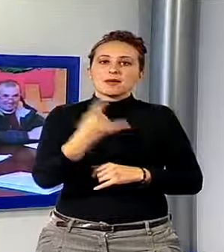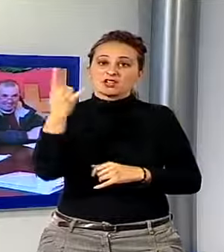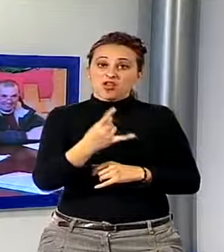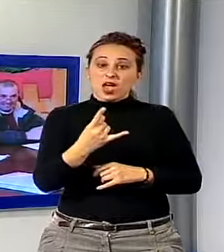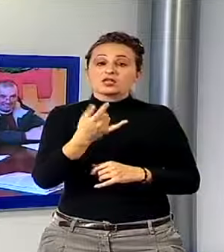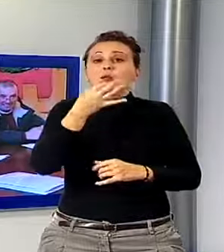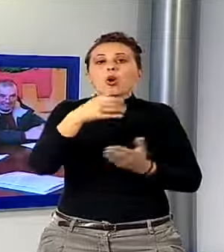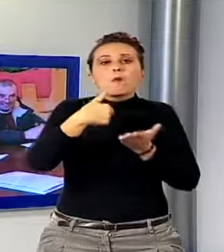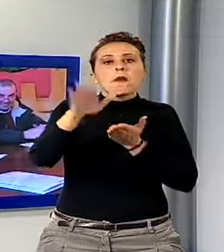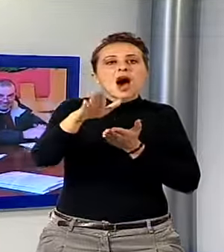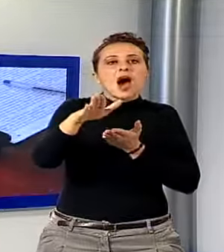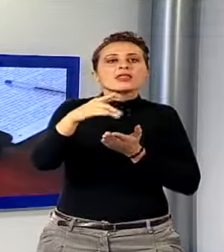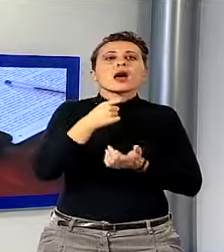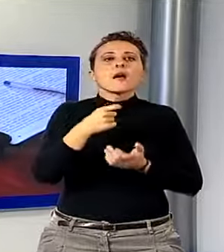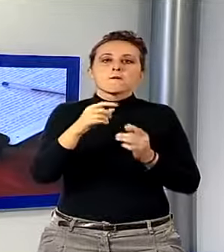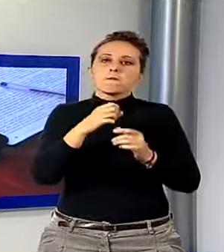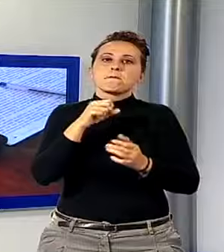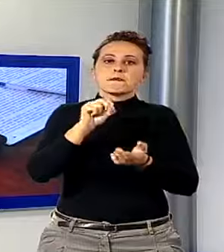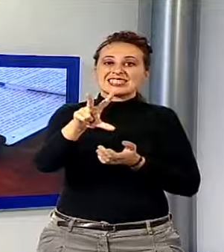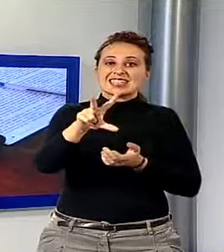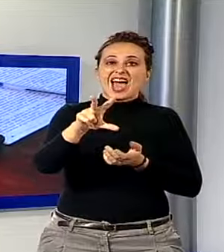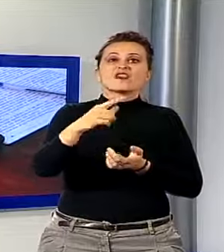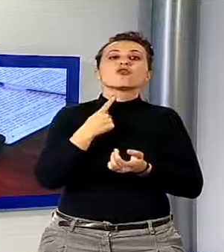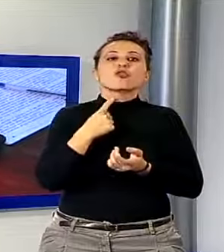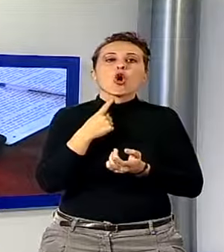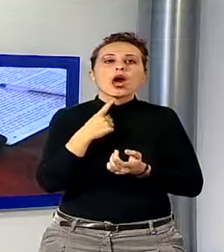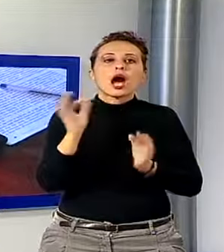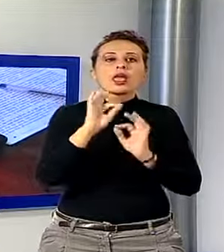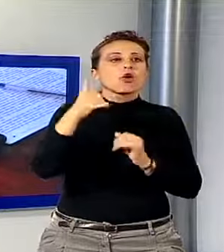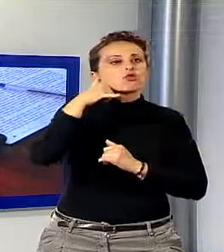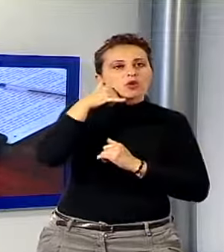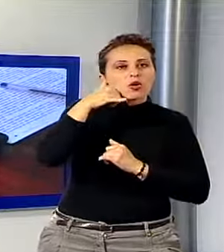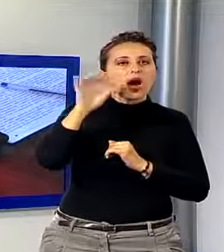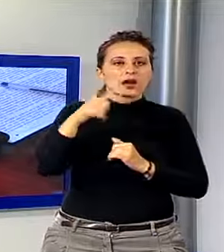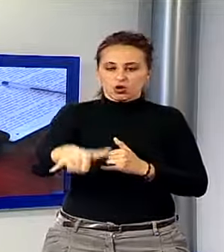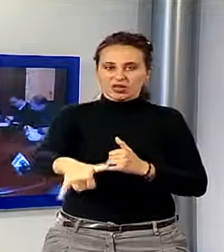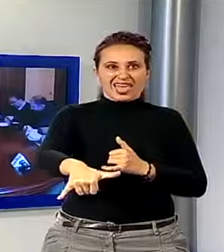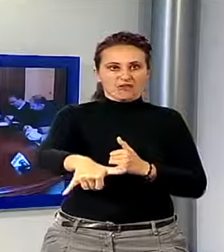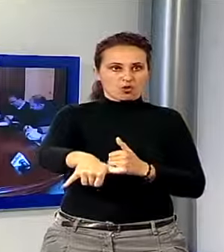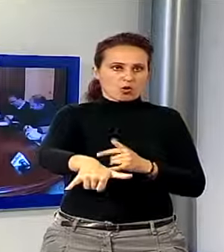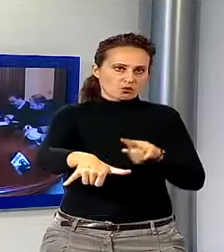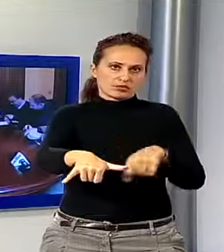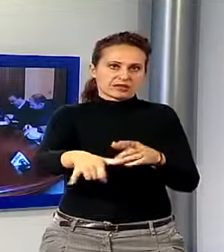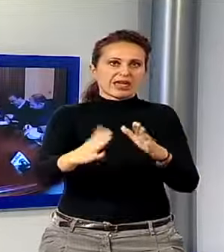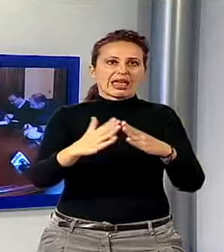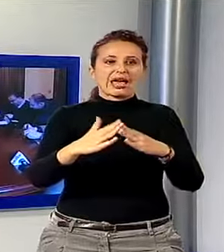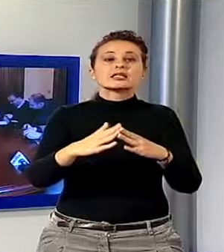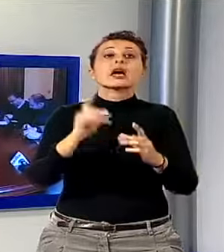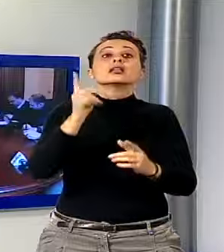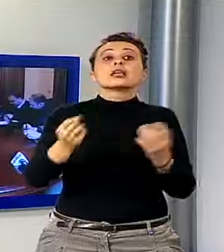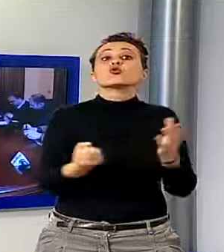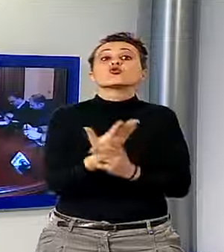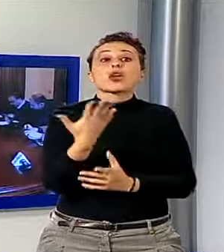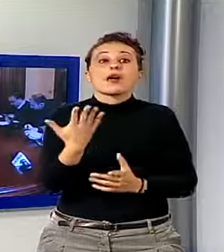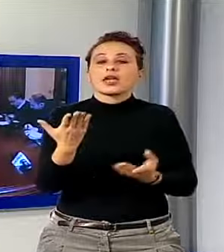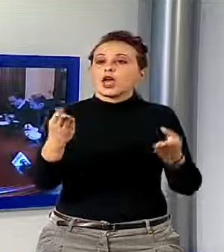messaggi vocali al telefono di casa oppure al cellulare in caso di allerta meteo, chiusura straordinaria delle scuole o